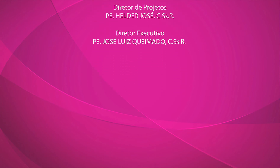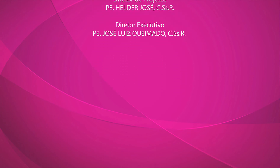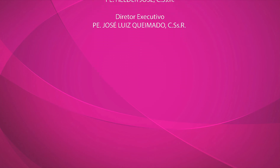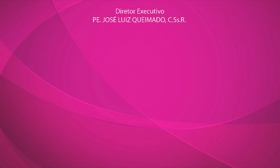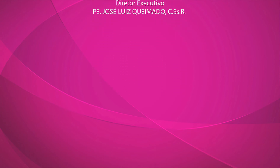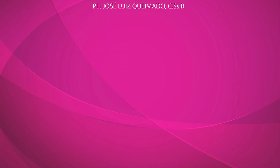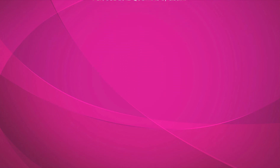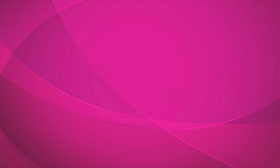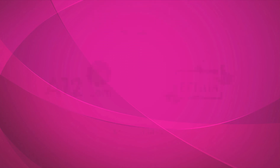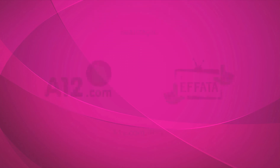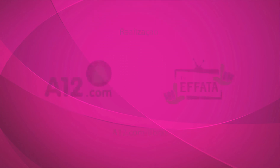Amém.